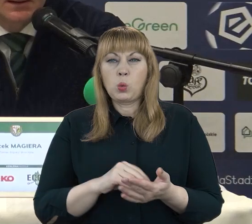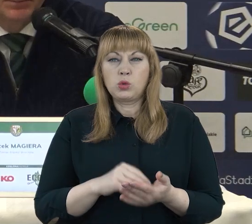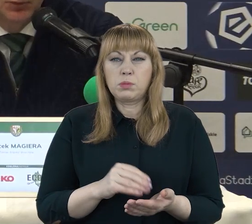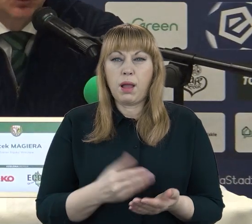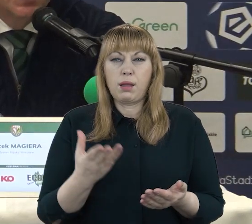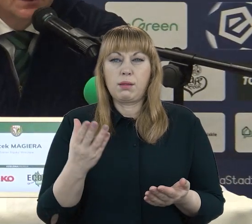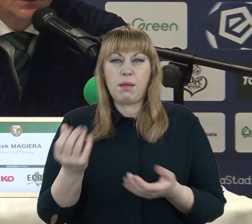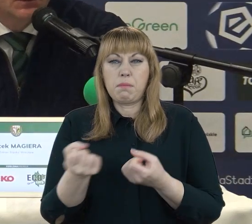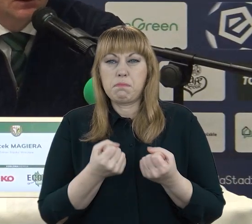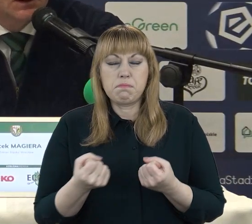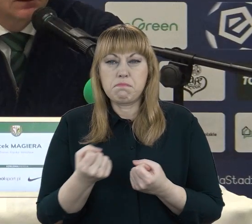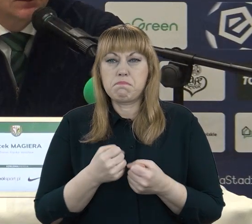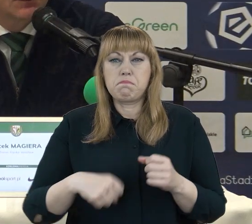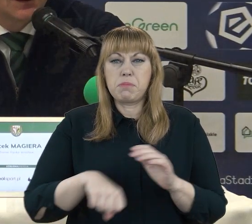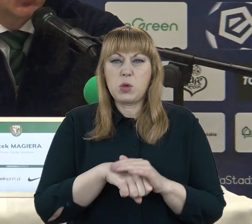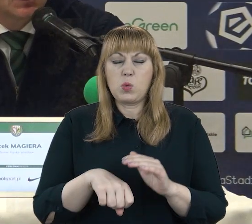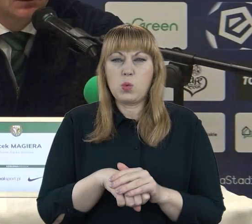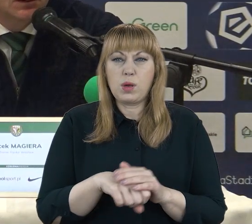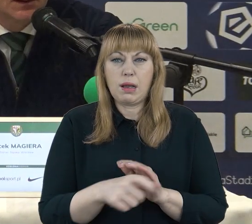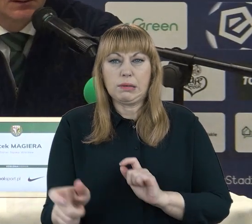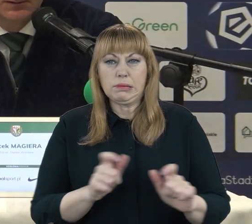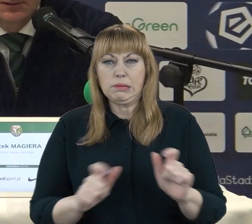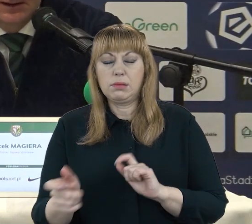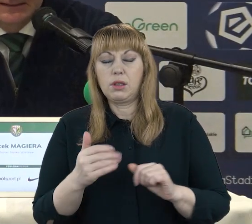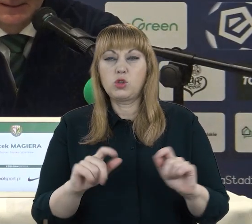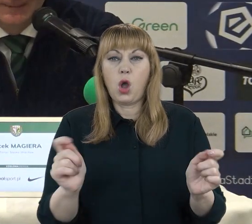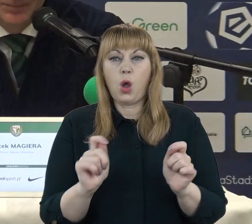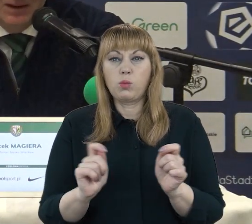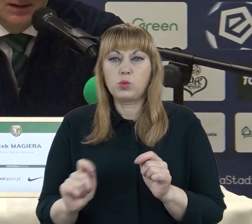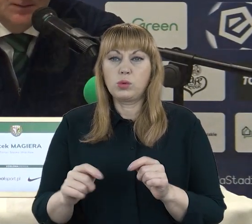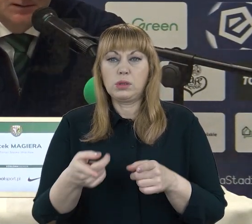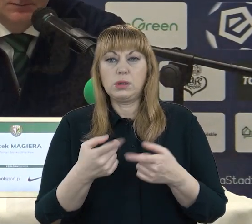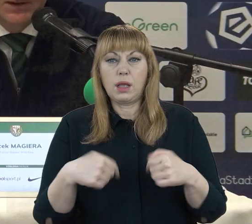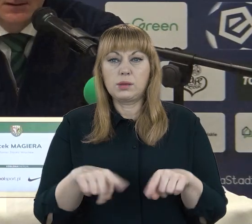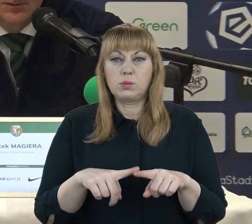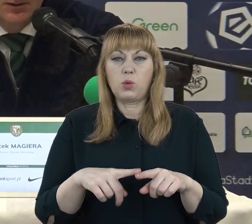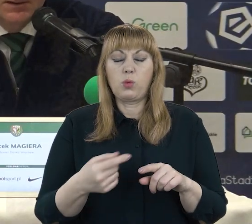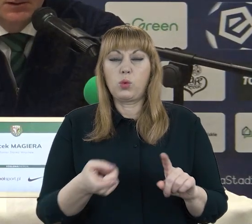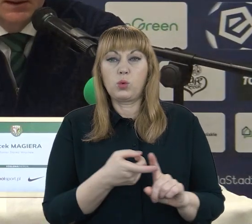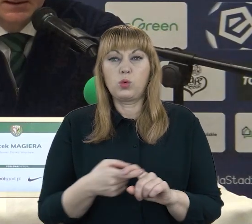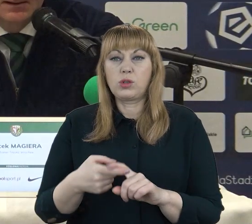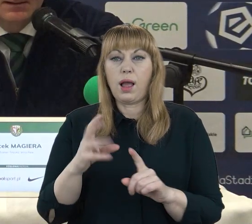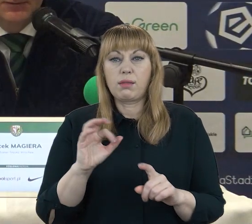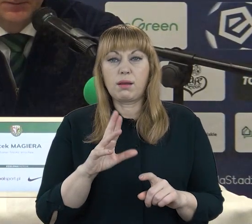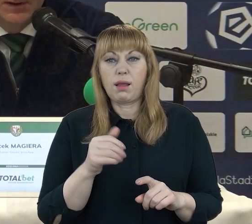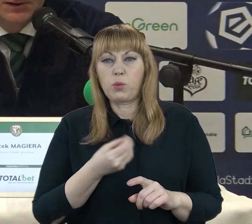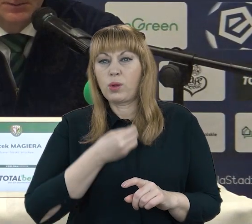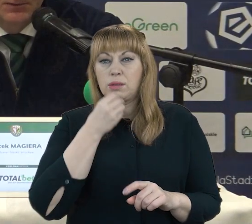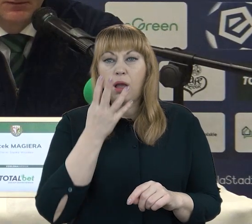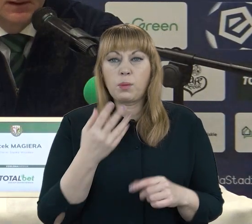pobudzi zespół o tego, aby walczył o kolejnego gola. Adrian miał znakomitą sytuację w pierwszej połowie